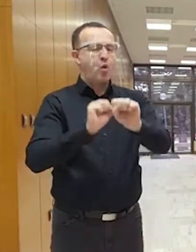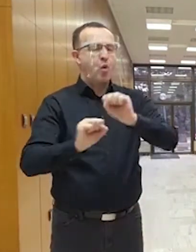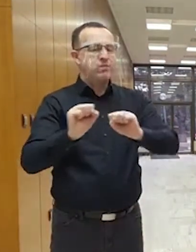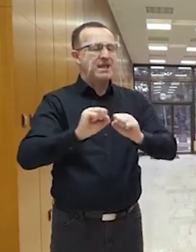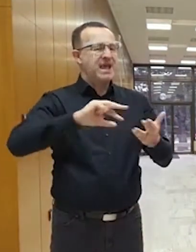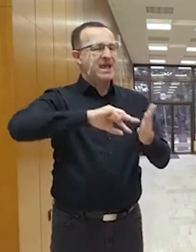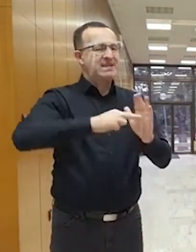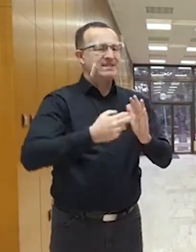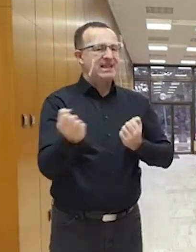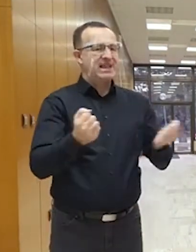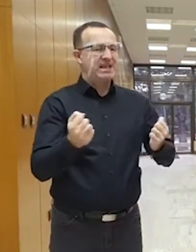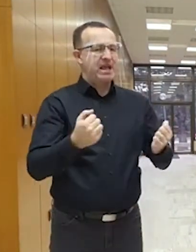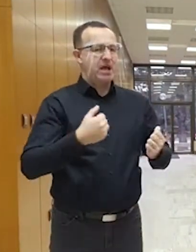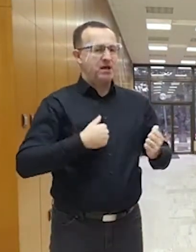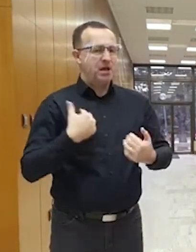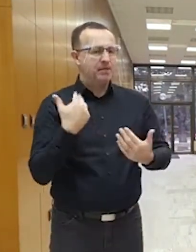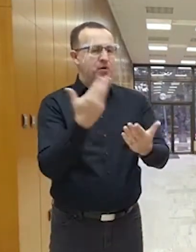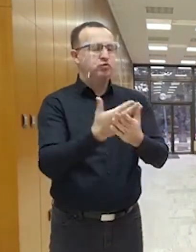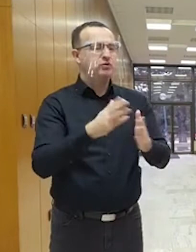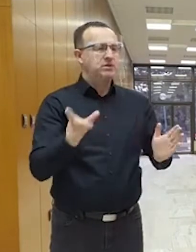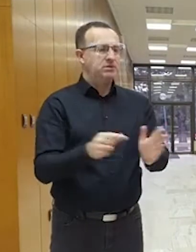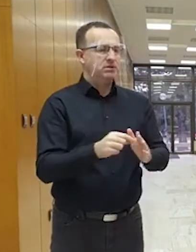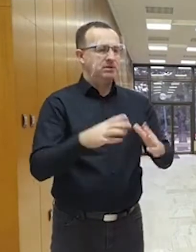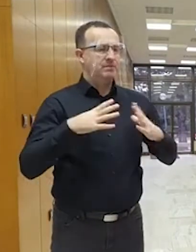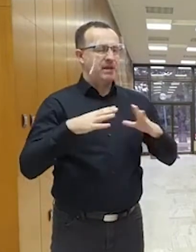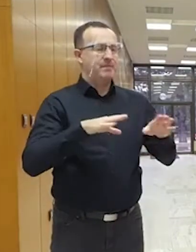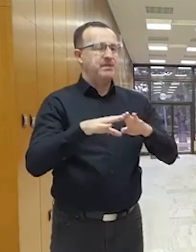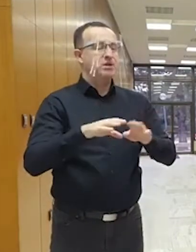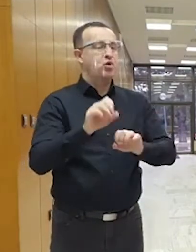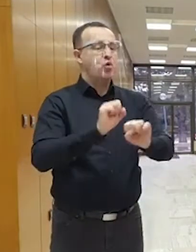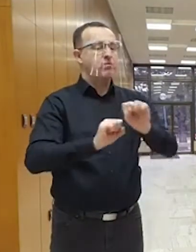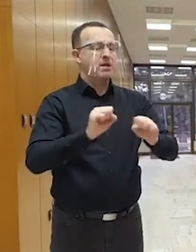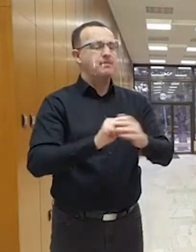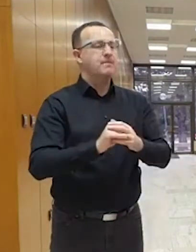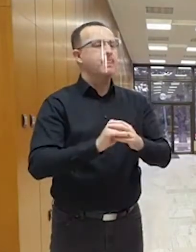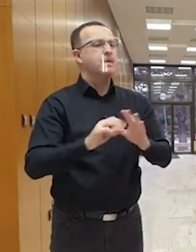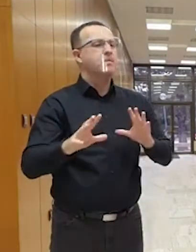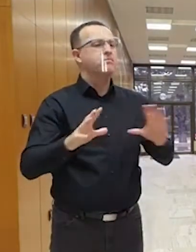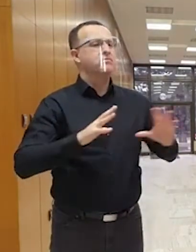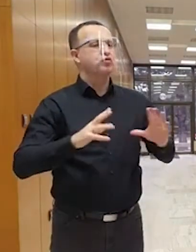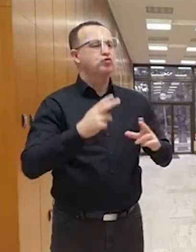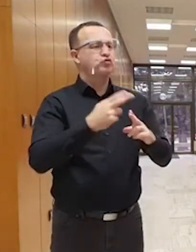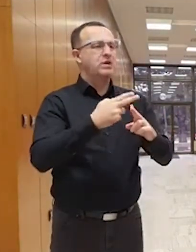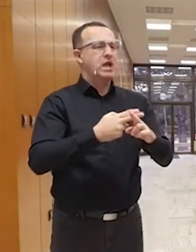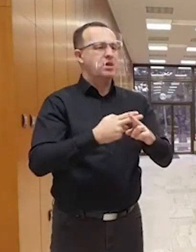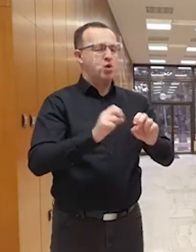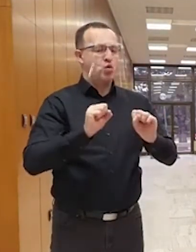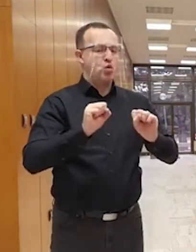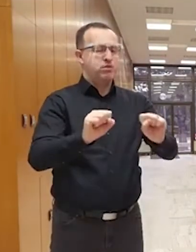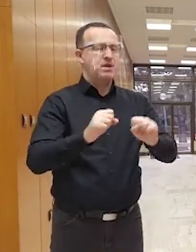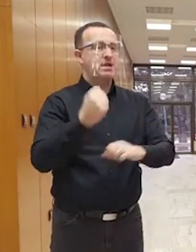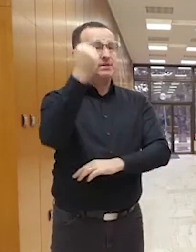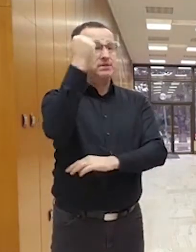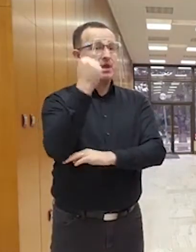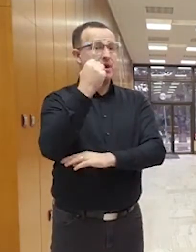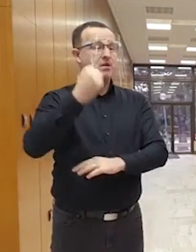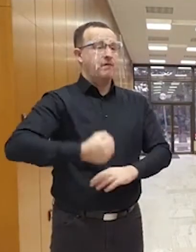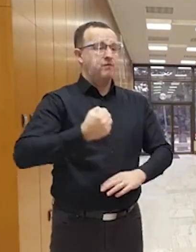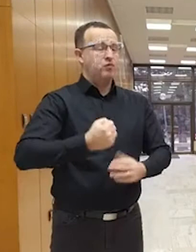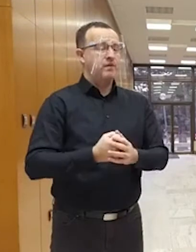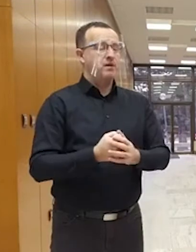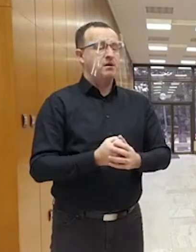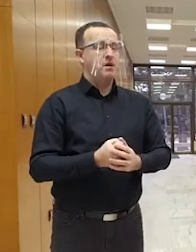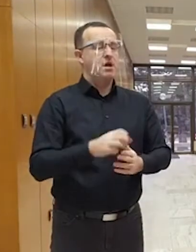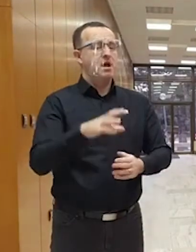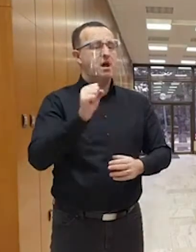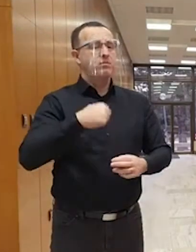predkladal som ich spolu s panom ministrom obrany. Bezpečnosť štátu a obrana štátu sú základné funkcie a na to, aby sme